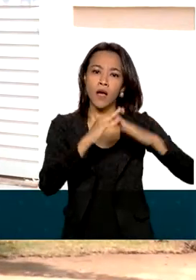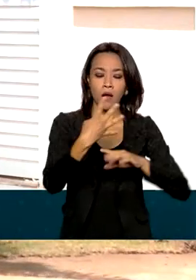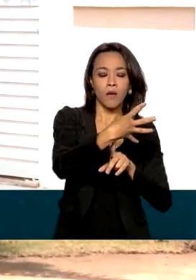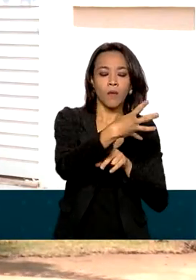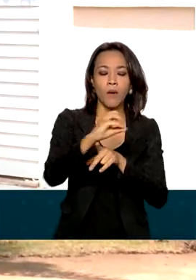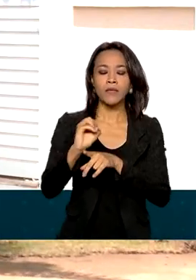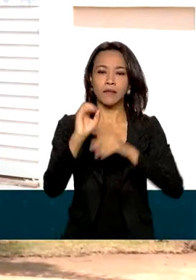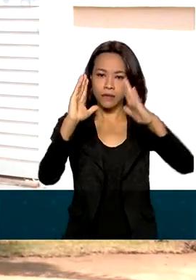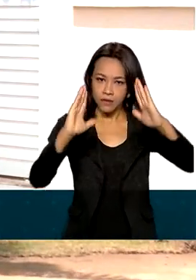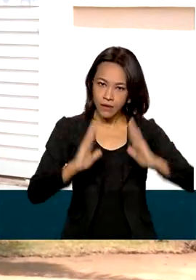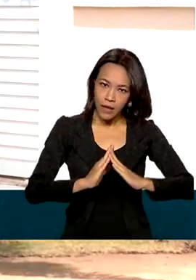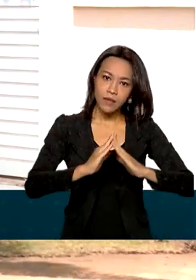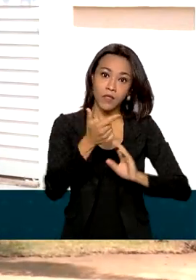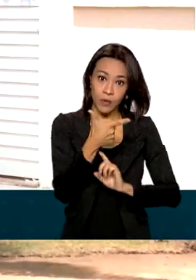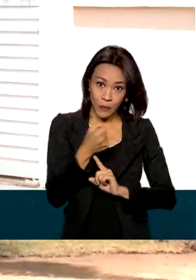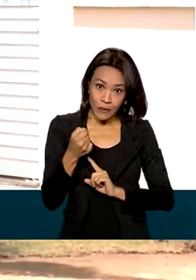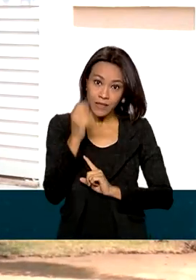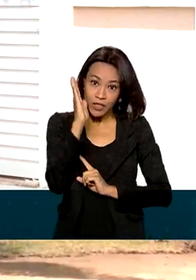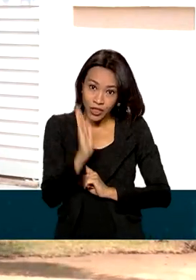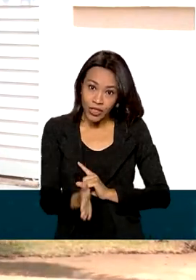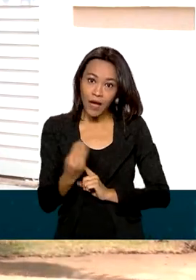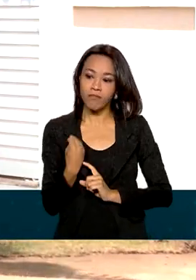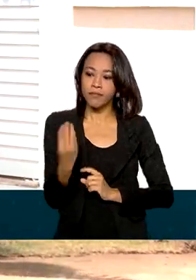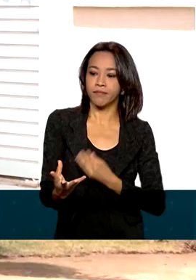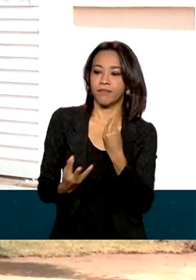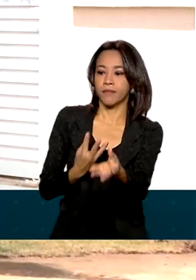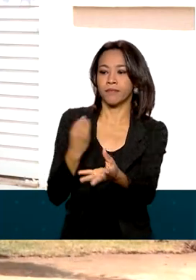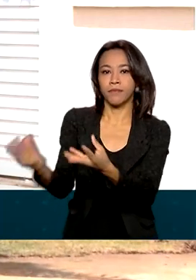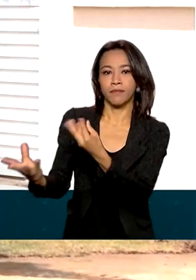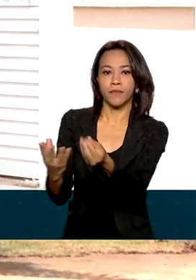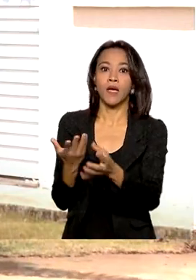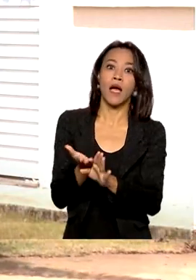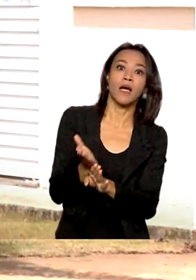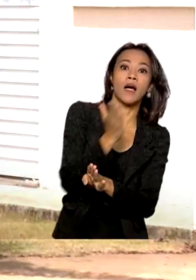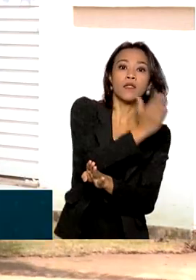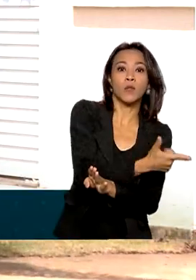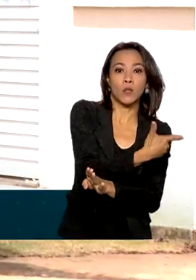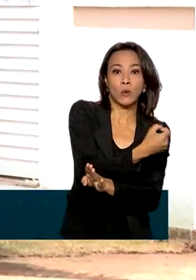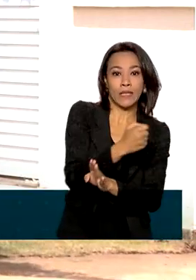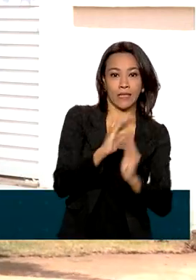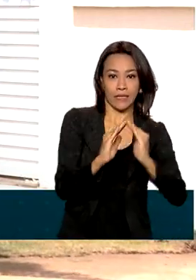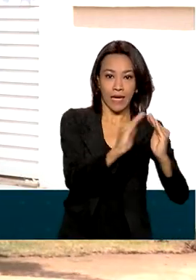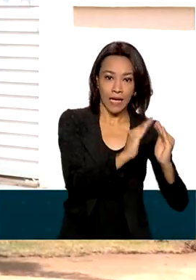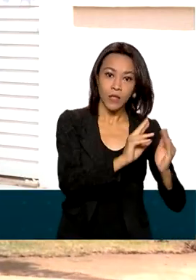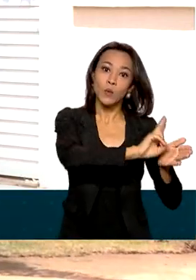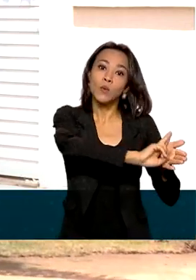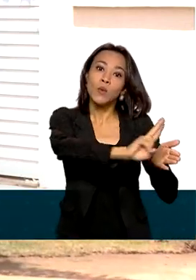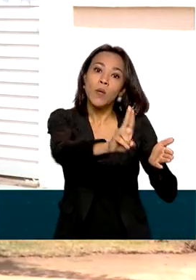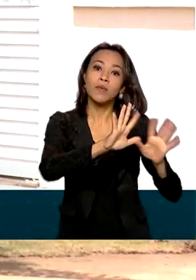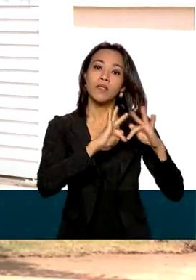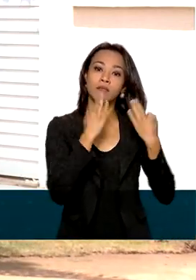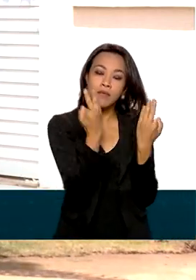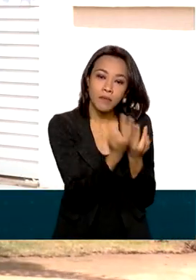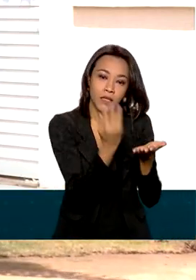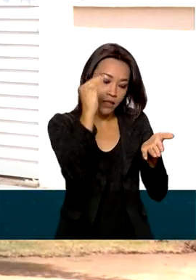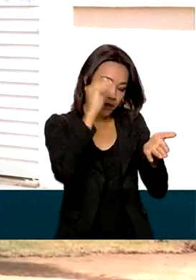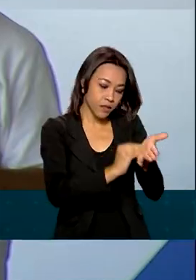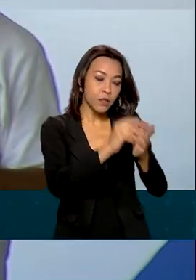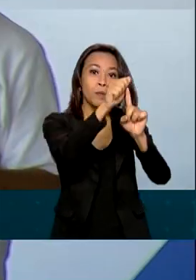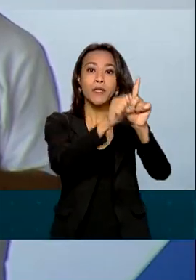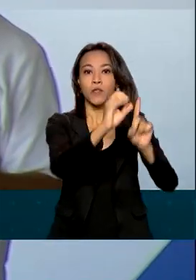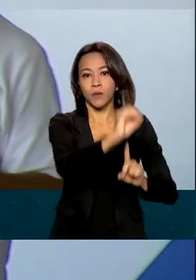casas das quais 200 já começaram a ser entregues. As outras 200 vão passar para o nome das famílias beneficiadas em